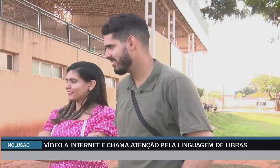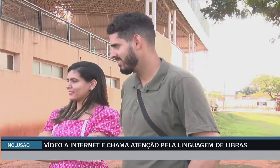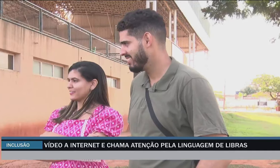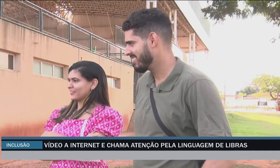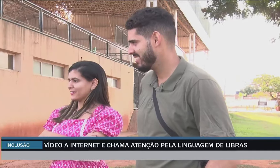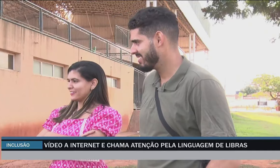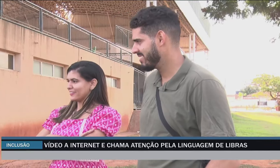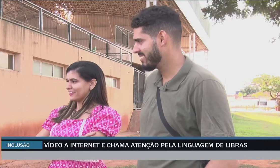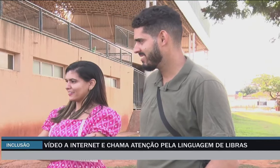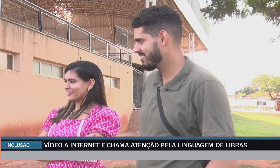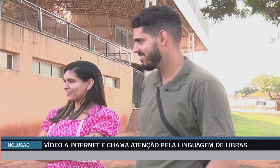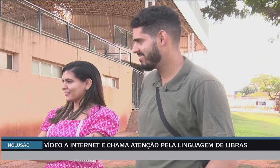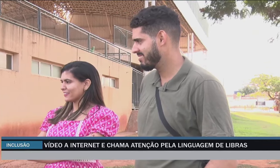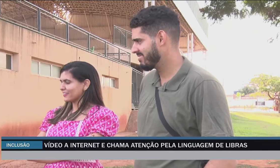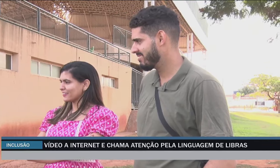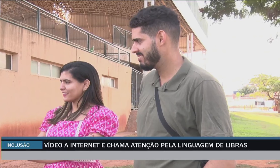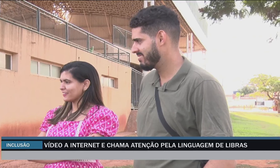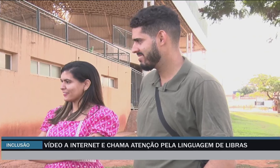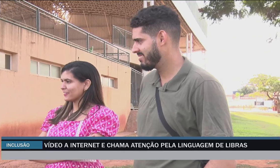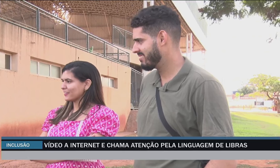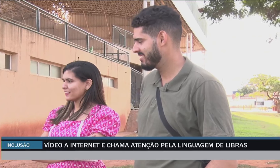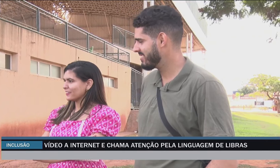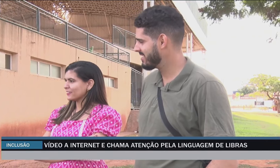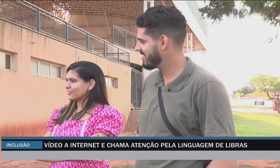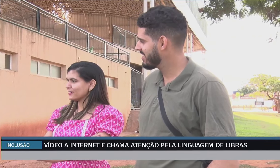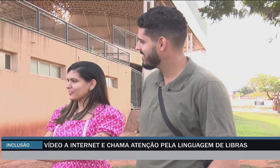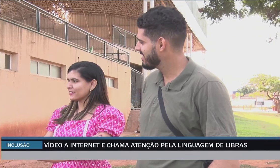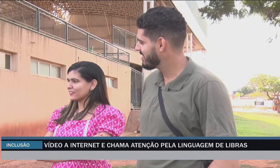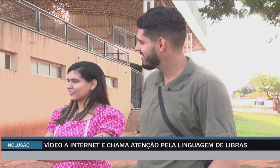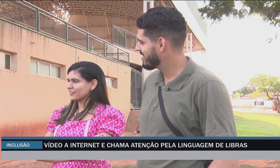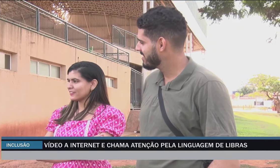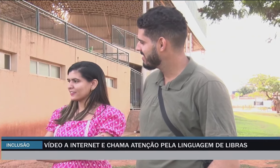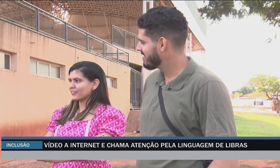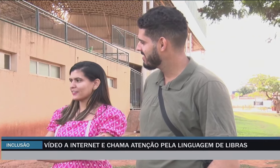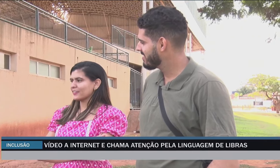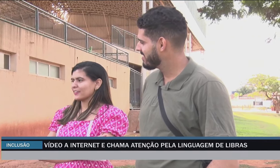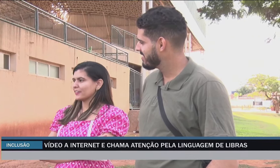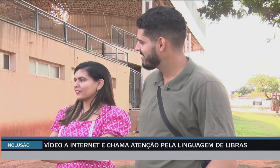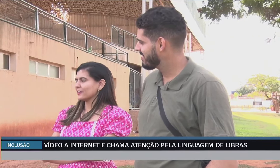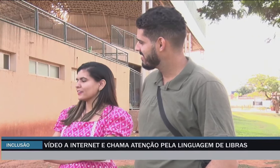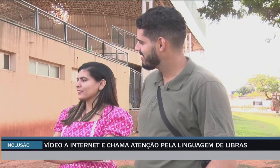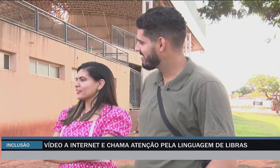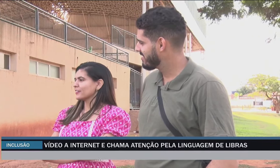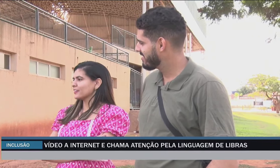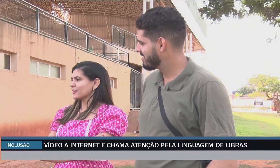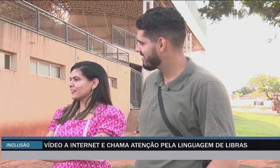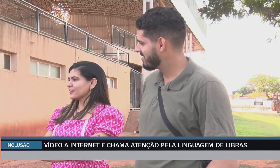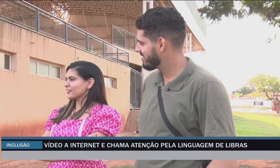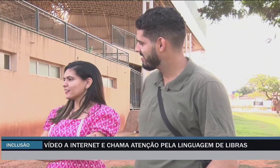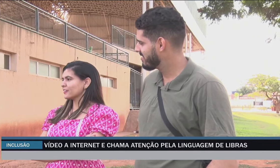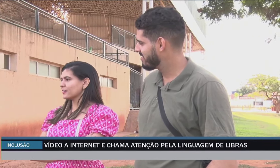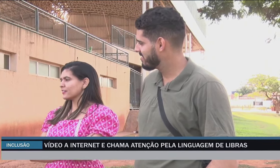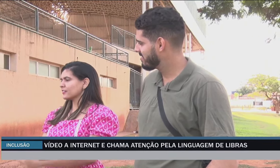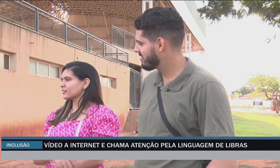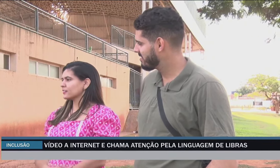vamos conhecer a história do Matheus Igor de Souza Passos, de 27 anos. Ele trabalha em uma indústria de